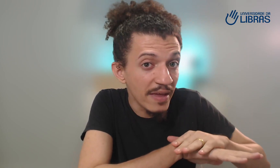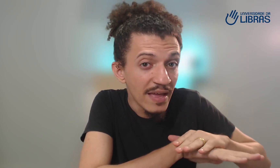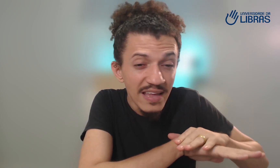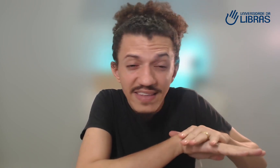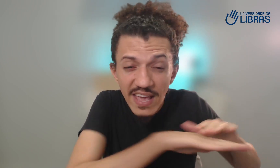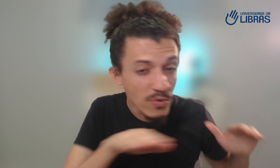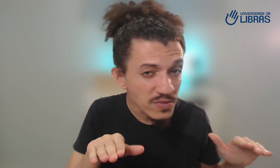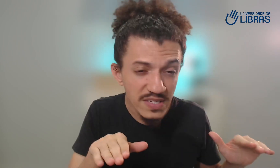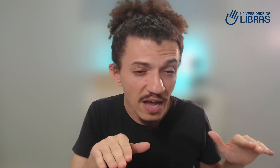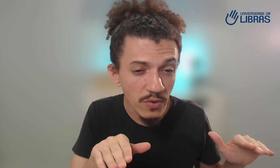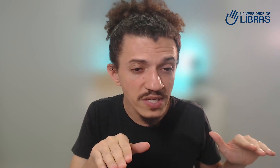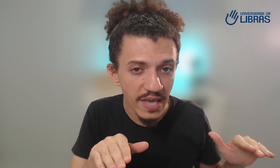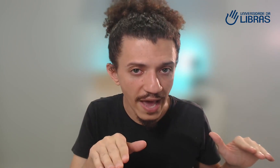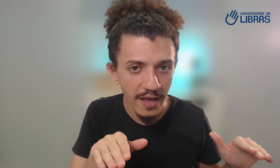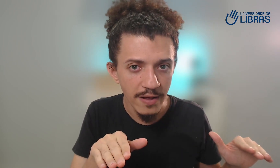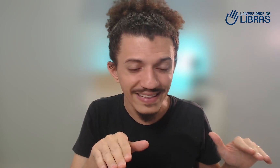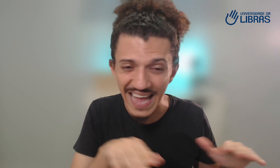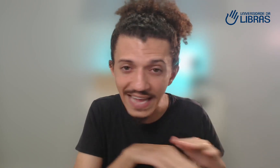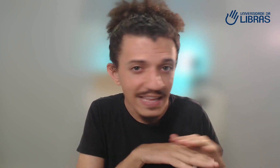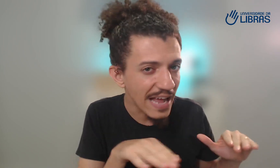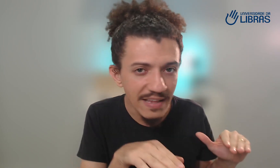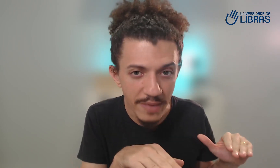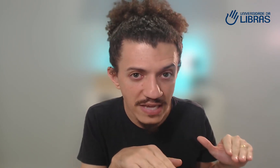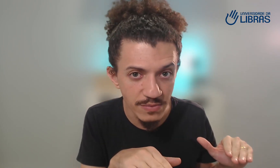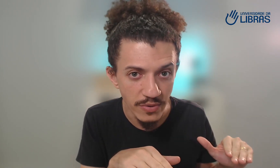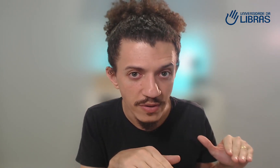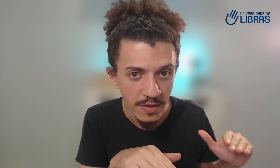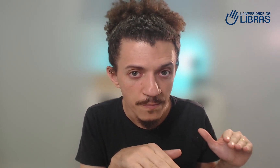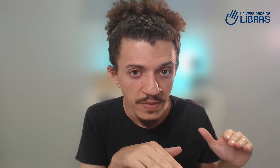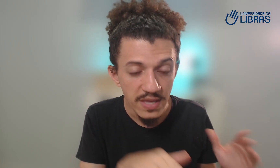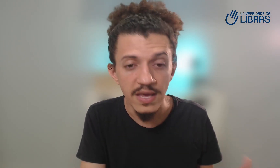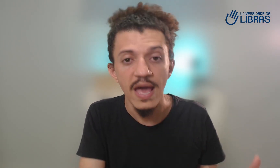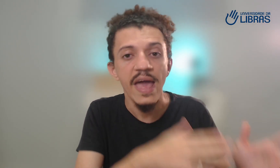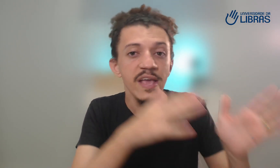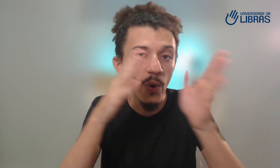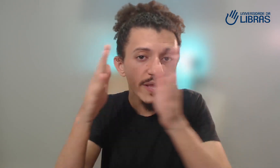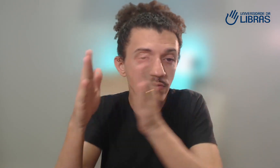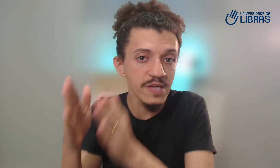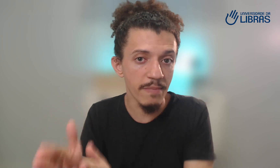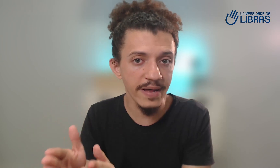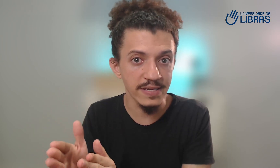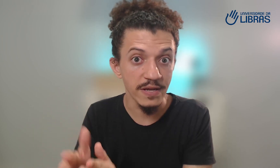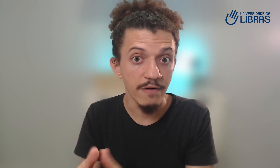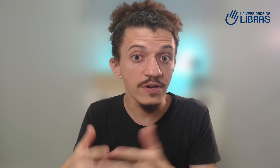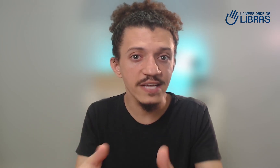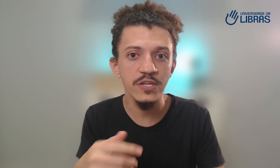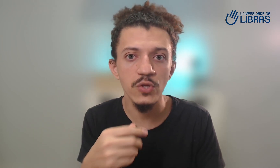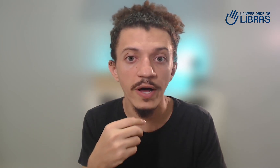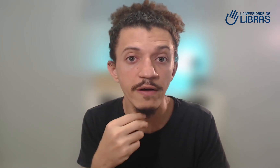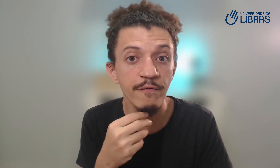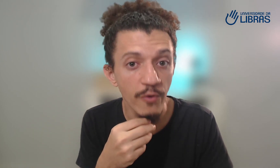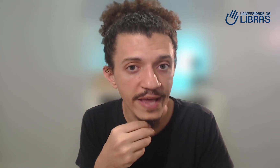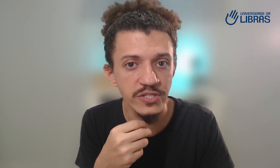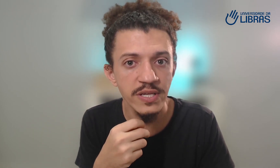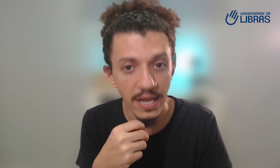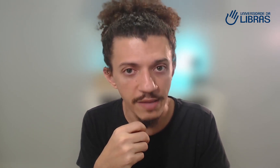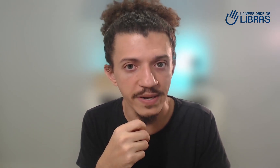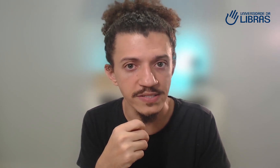nenhum sinal sequer, nada, nada mesmo. E em oito semanas, você se torna fluente na Libras.